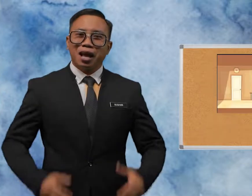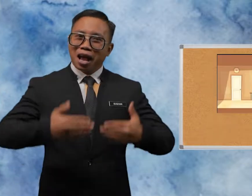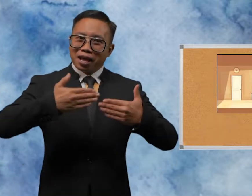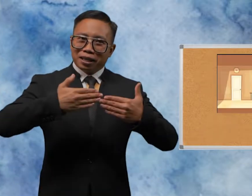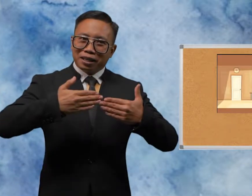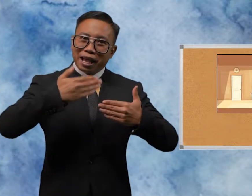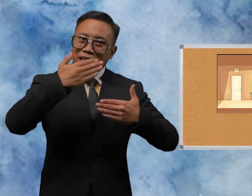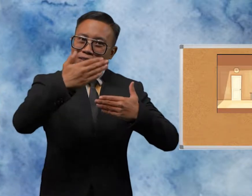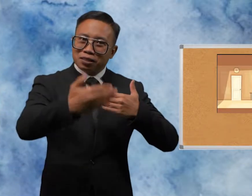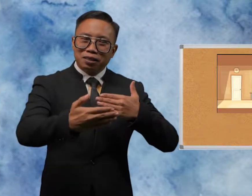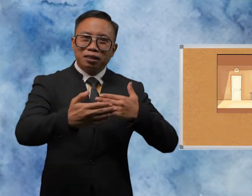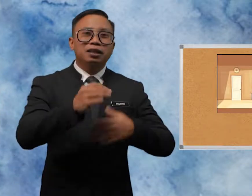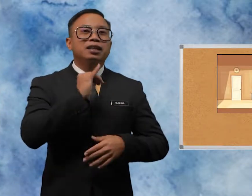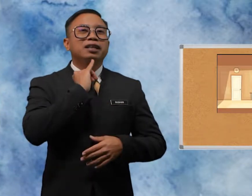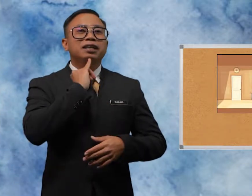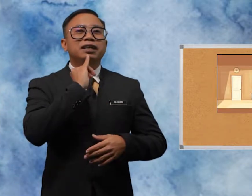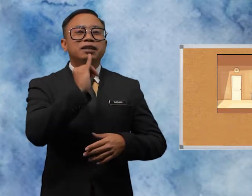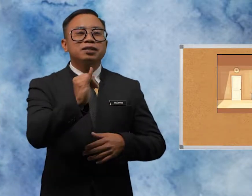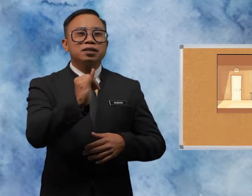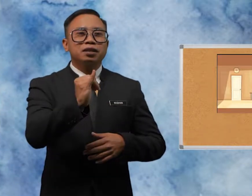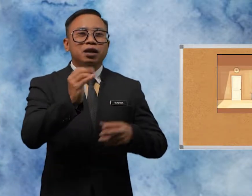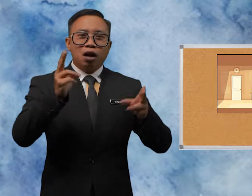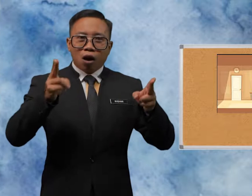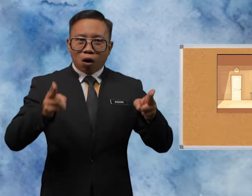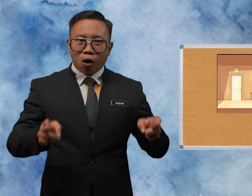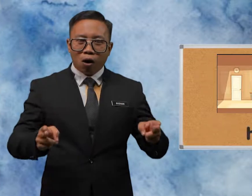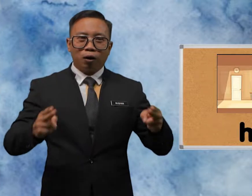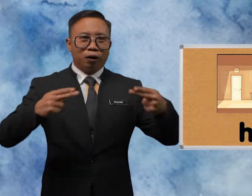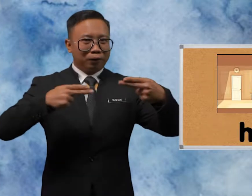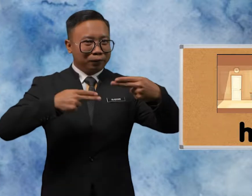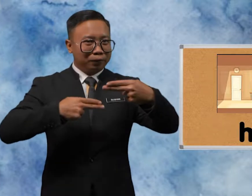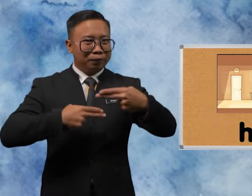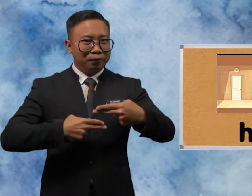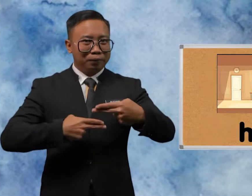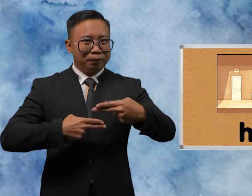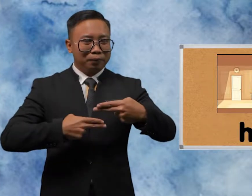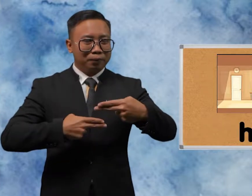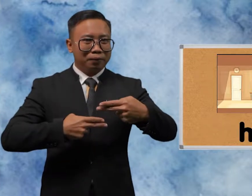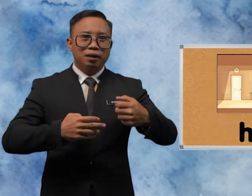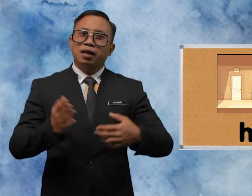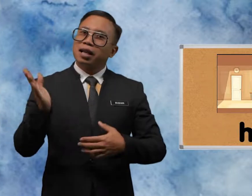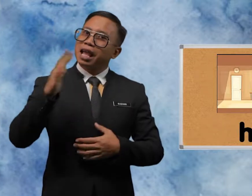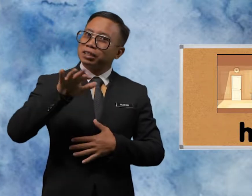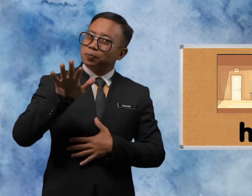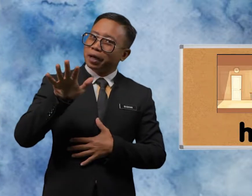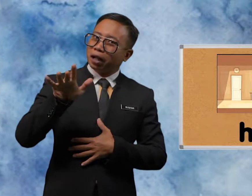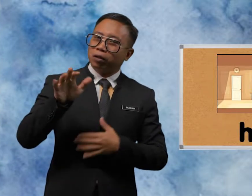Next is hall, let's spell